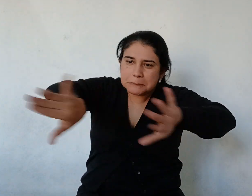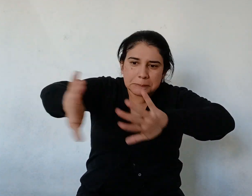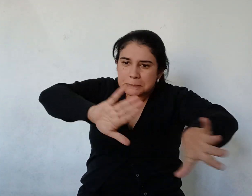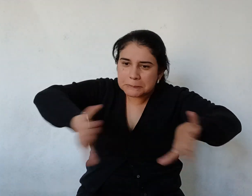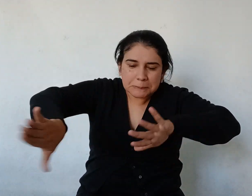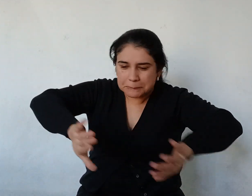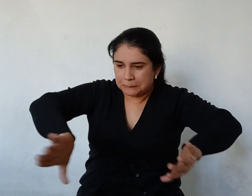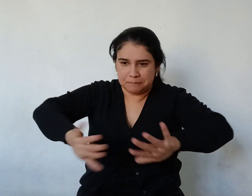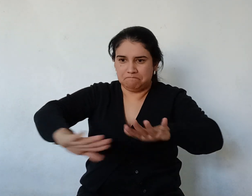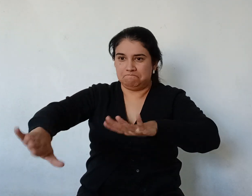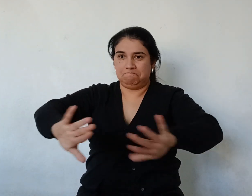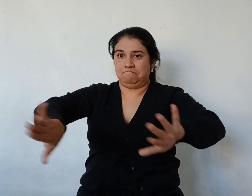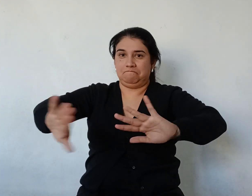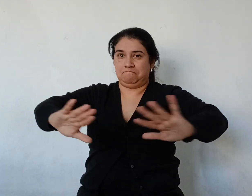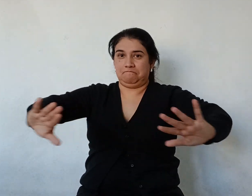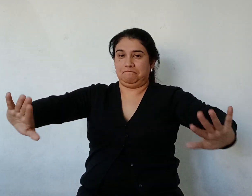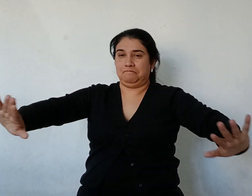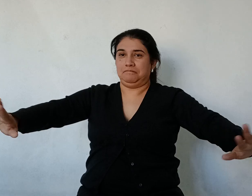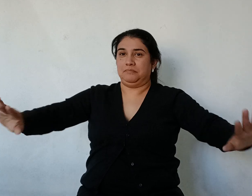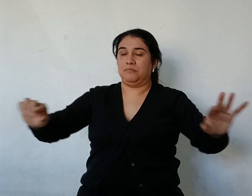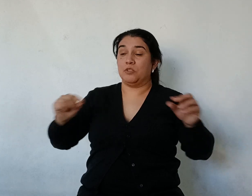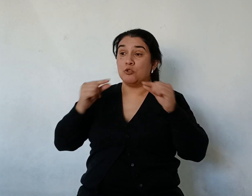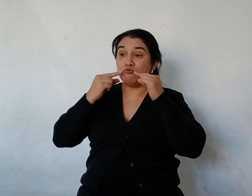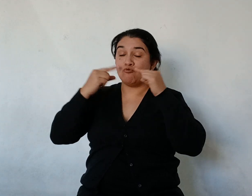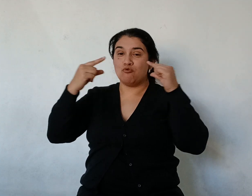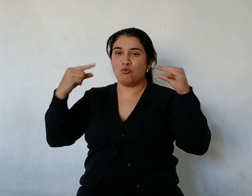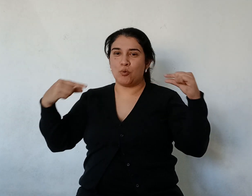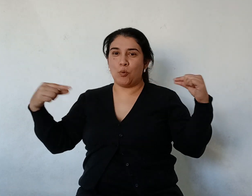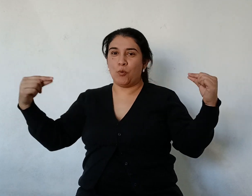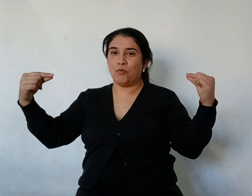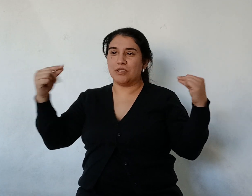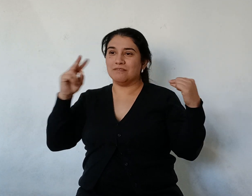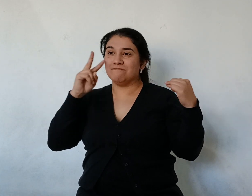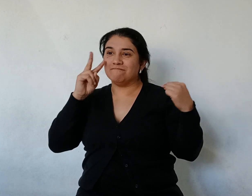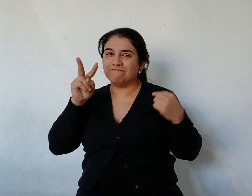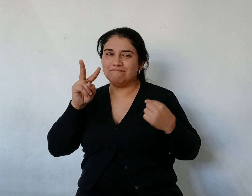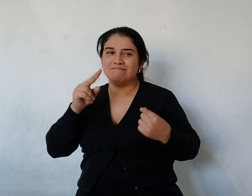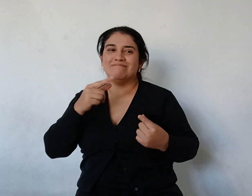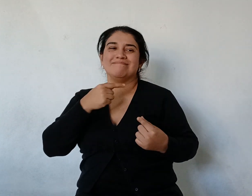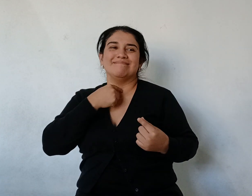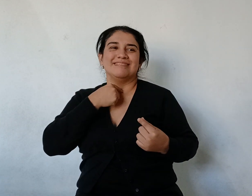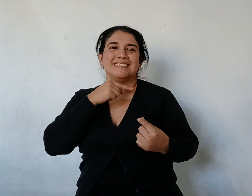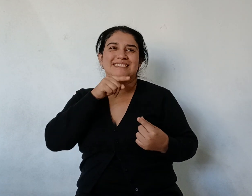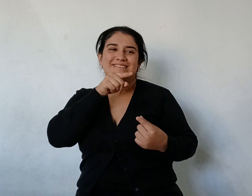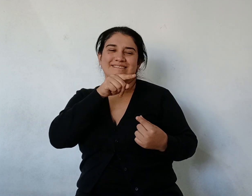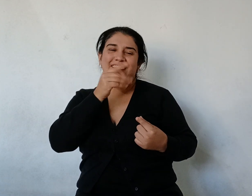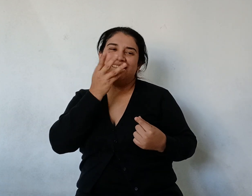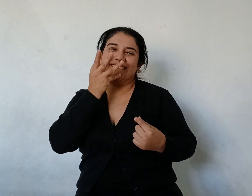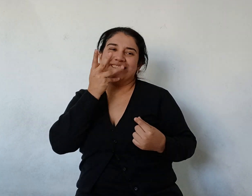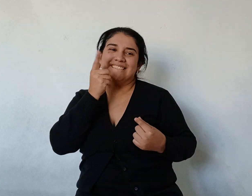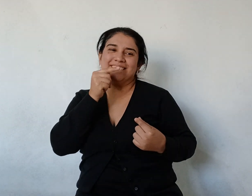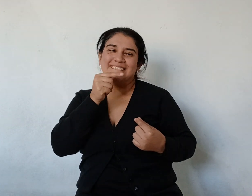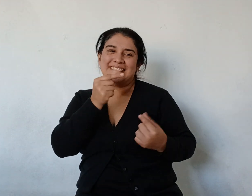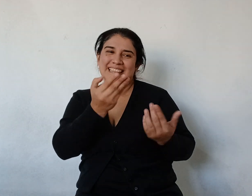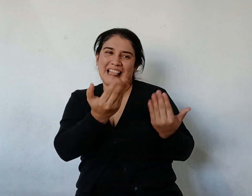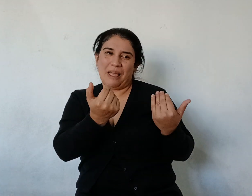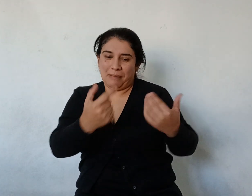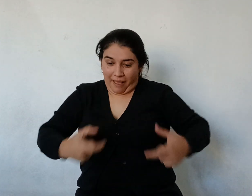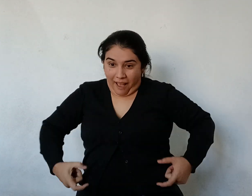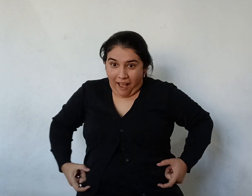cinturón Y los cordones Del oficial Pidió que se los regalaran Y tuvo que sacárselos De entre los dientes Al viejo yacaré